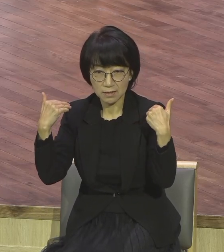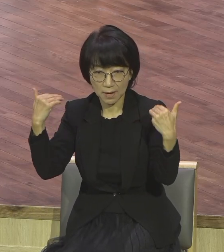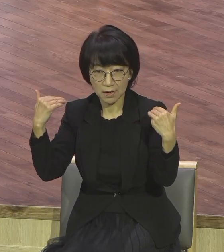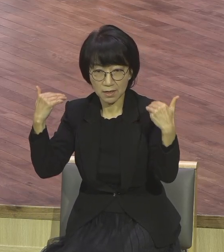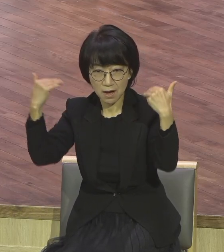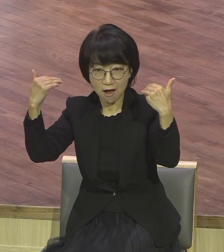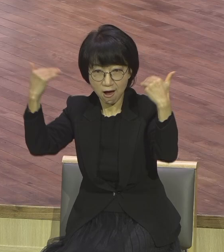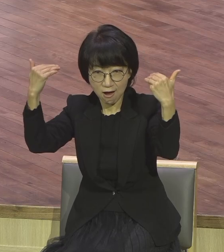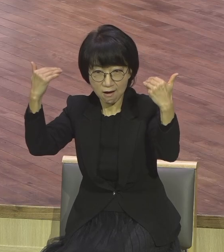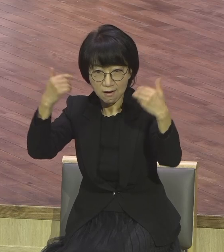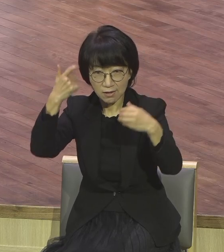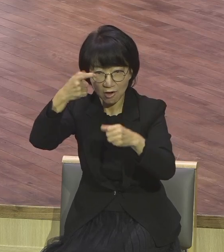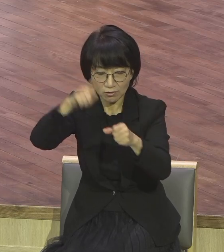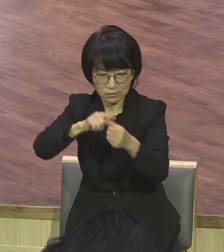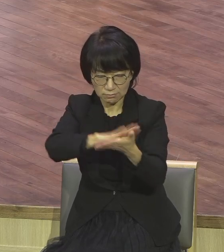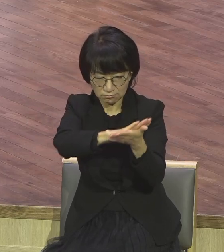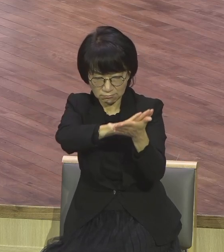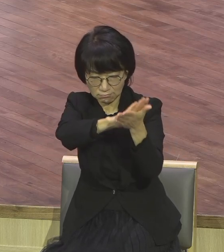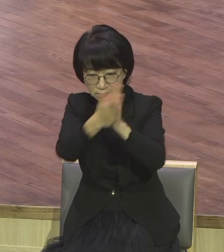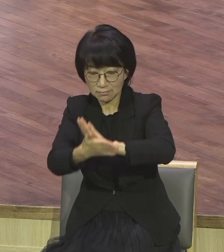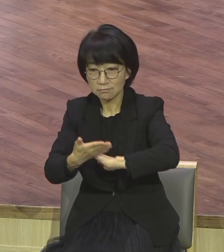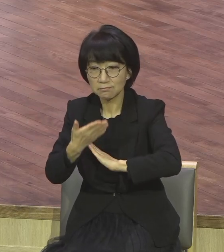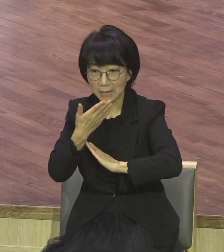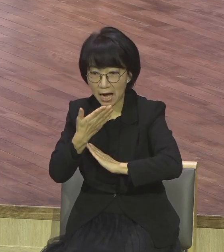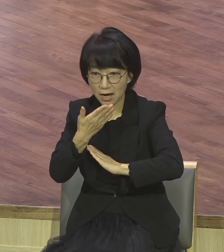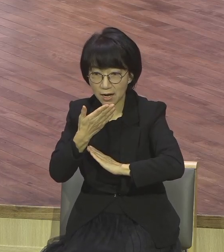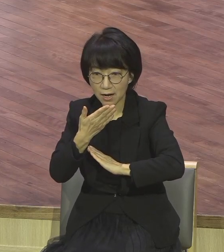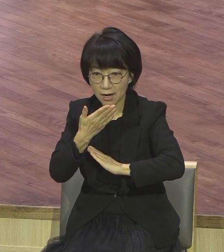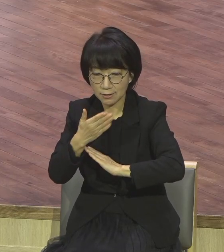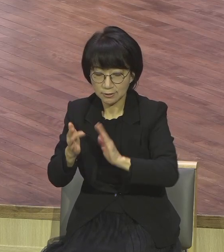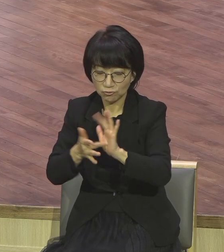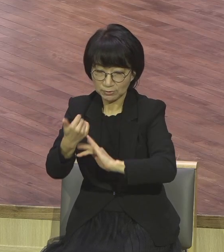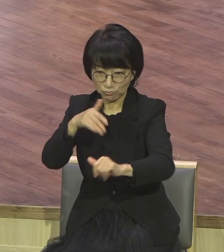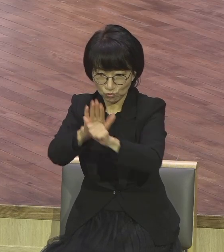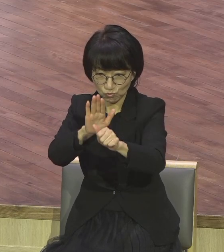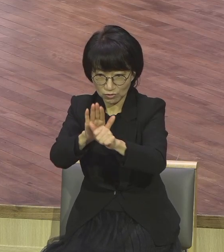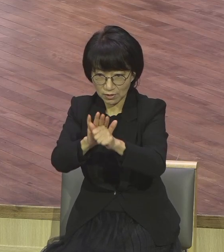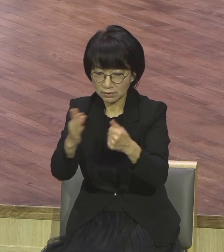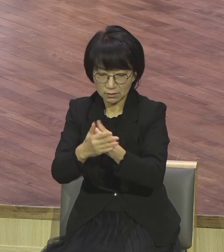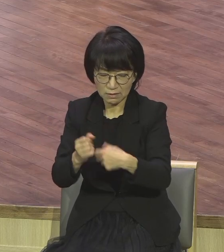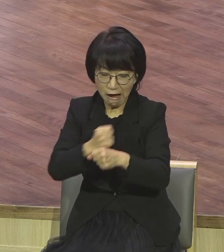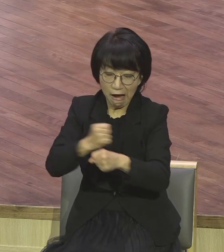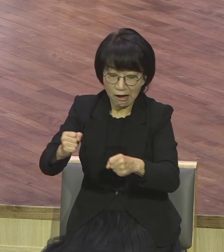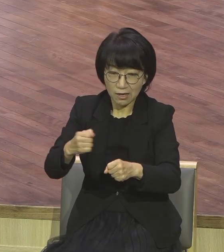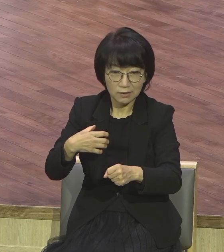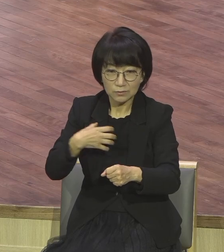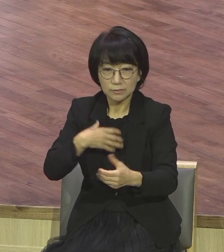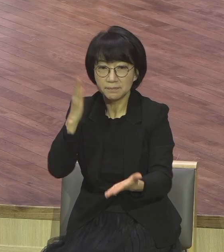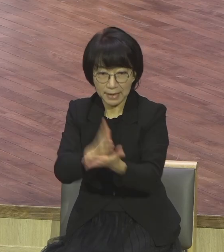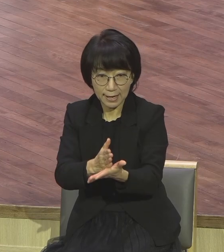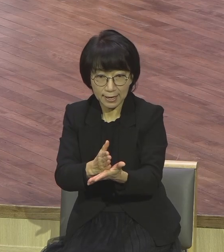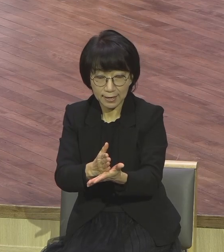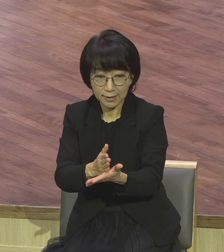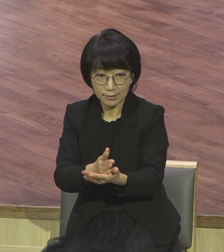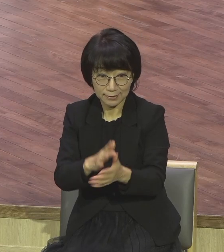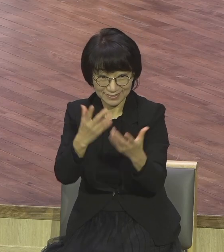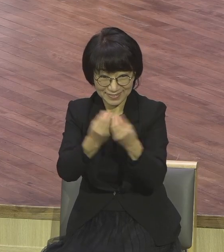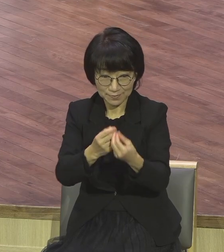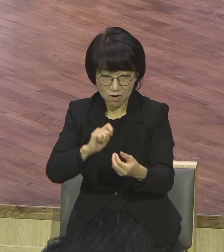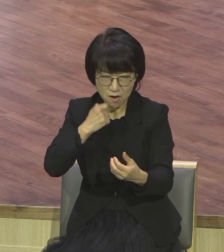변화의 발판으로 내가 만들어주겠다. 어려움 당하면 한 단계 더 성장하는 힘든